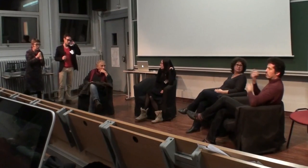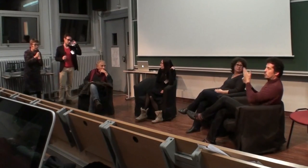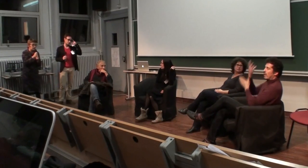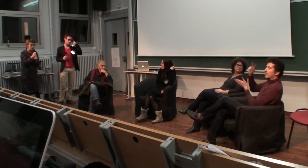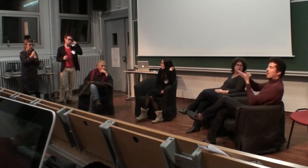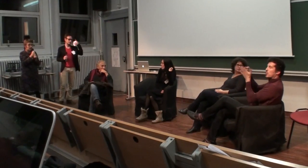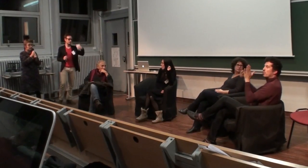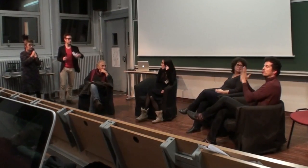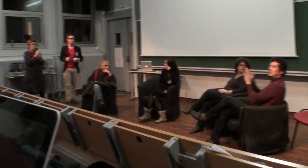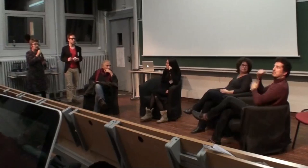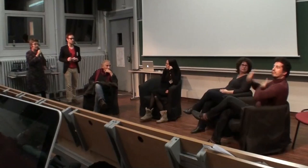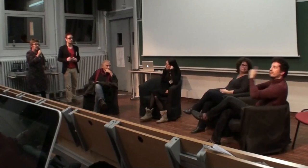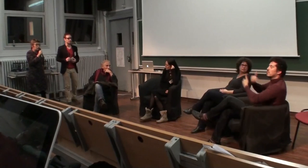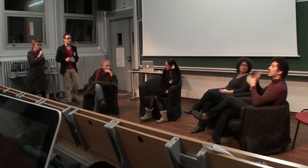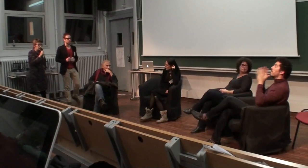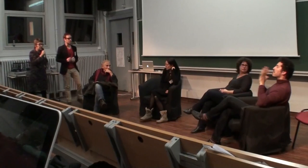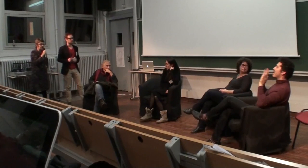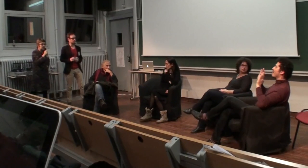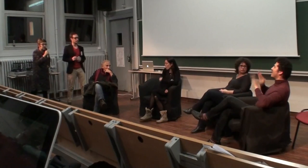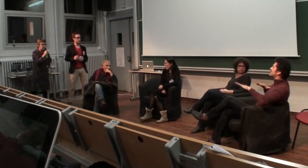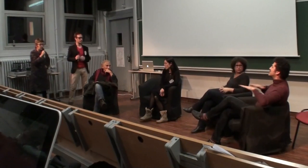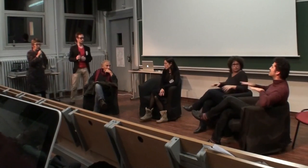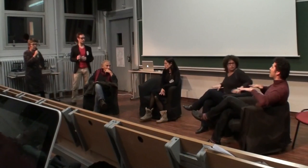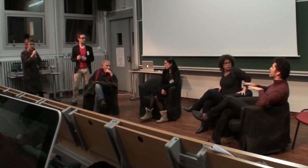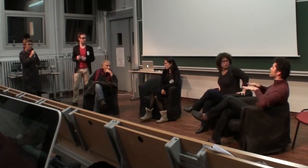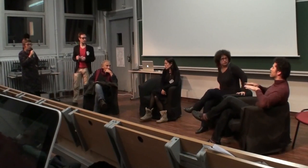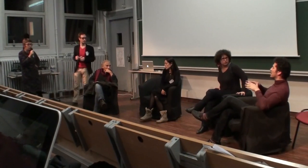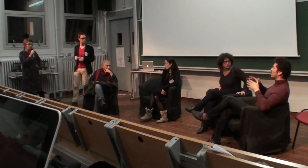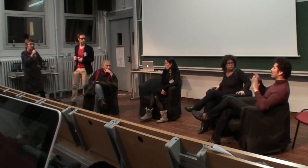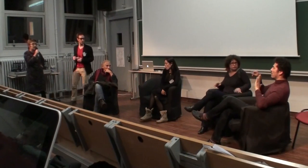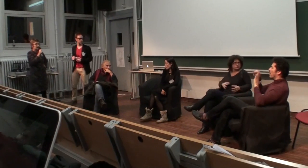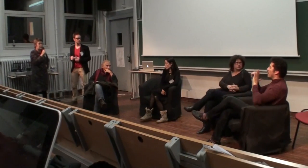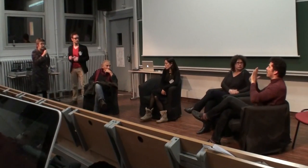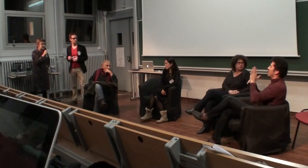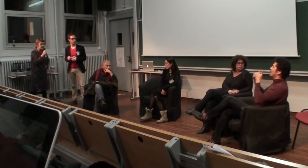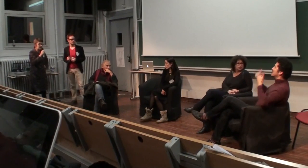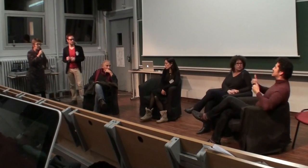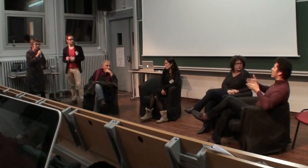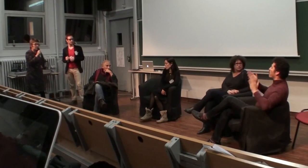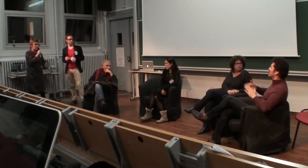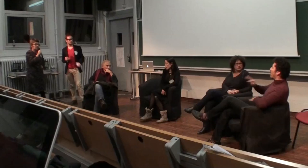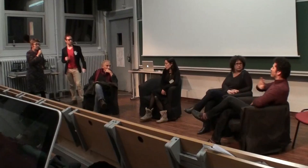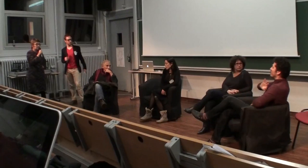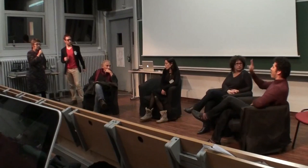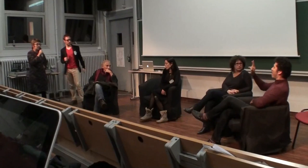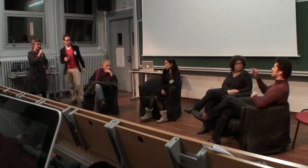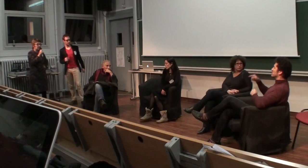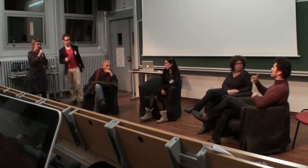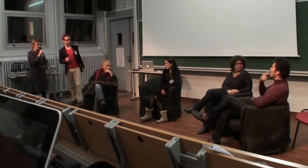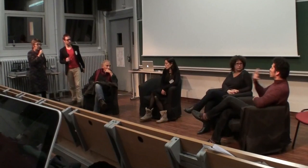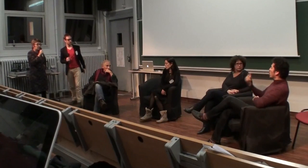du monde. Les nouvelles technologies, elles existent dans plein de pays du monde, mais il y a des systèmes et des règles.